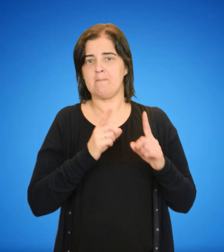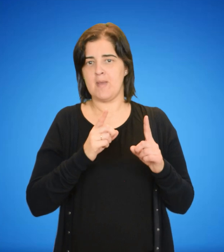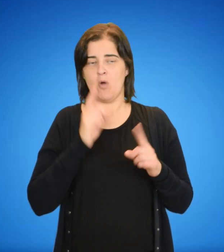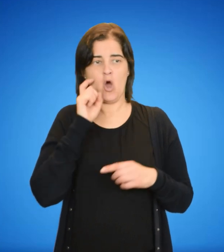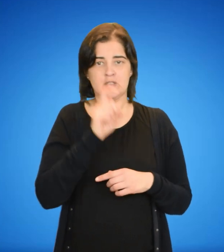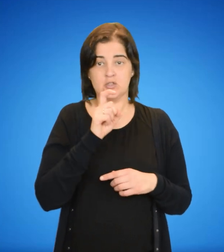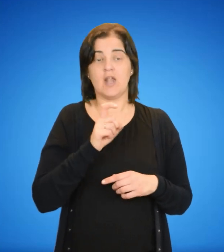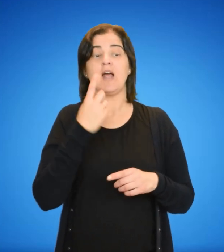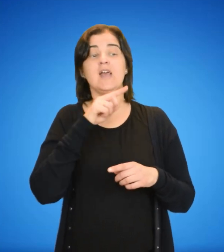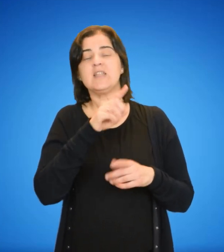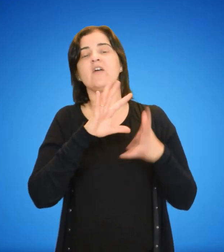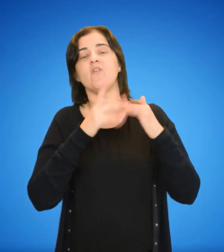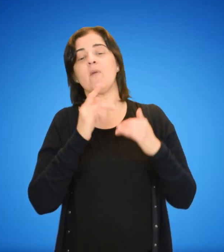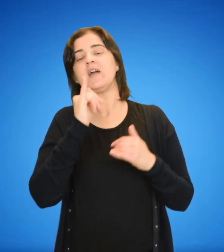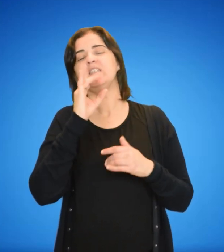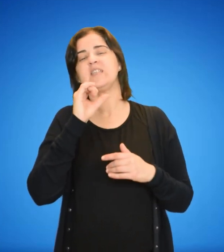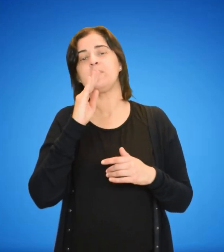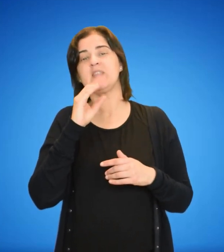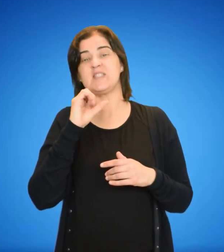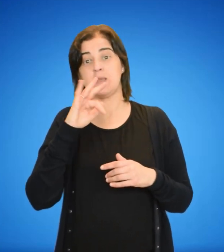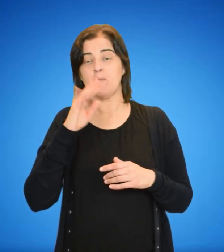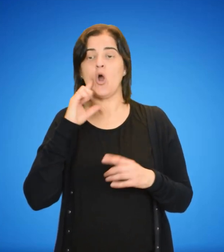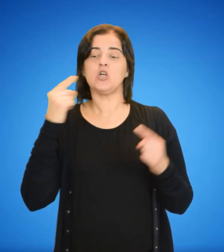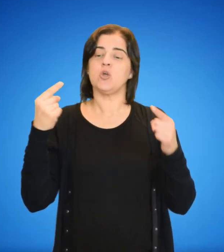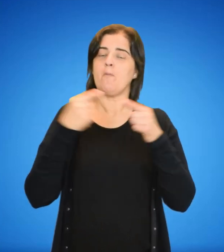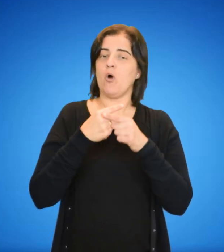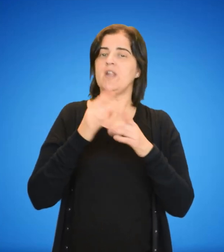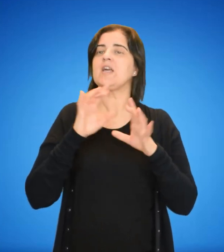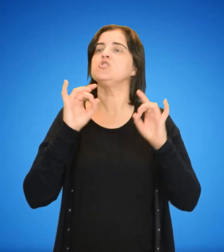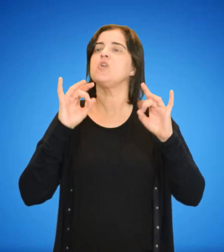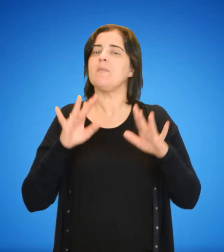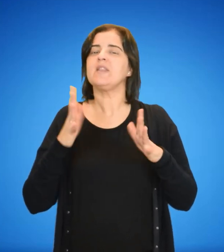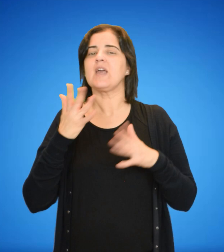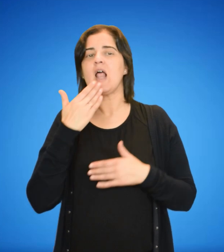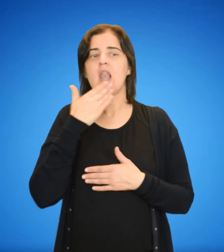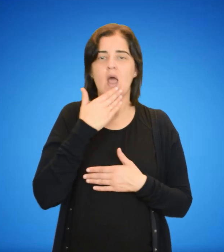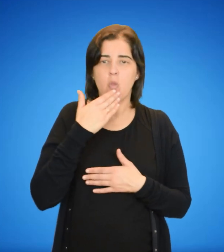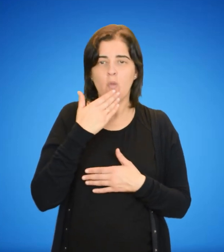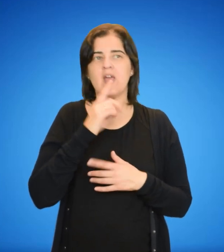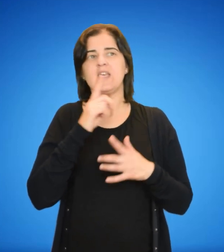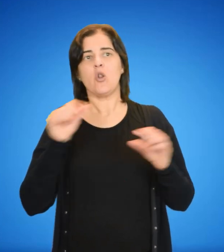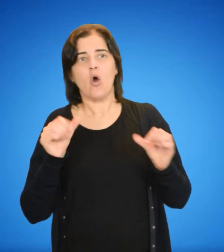Se opone a todo escepticismo que solo tenga como fin dejarnos sumergidos en la duda y en la inacción.